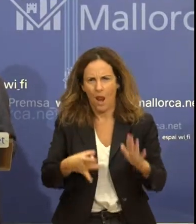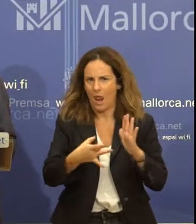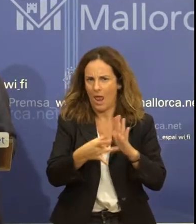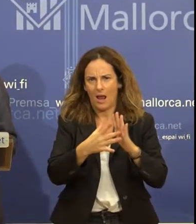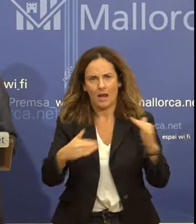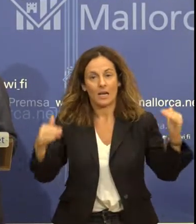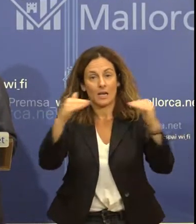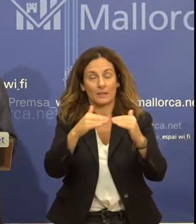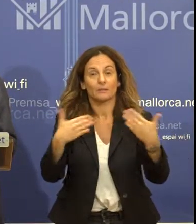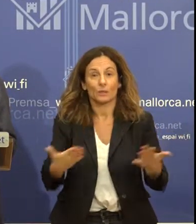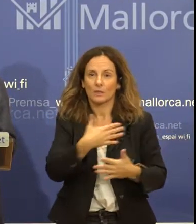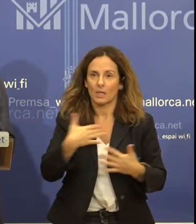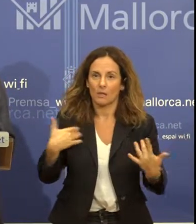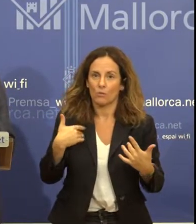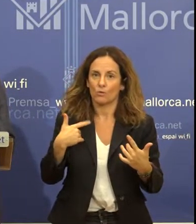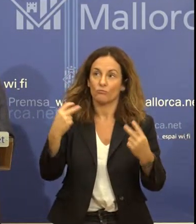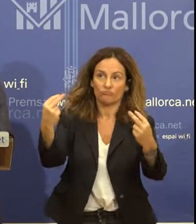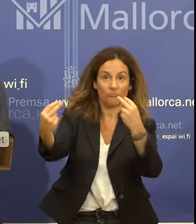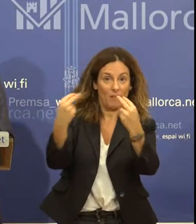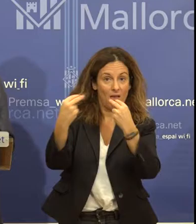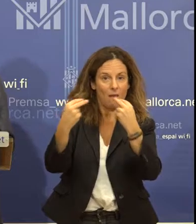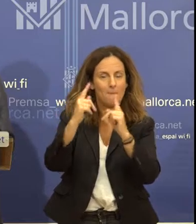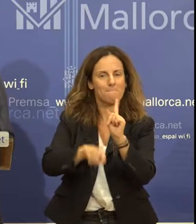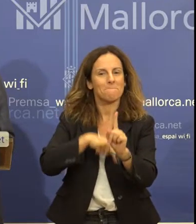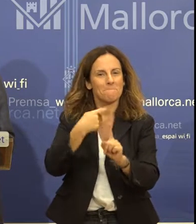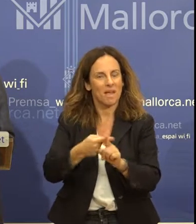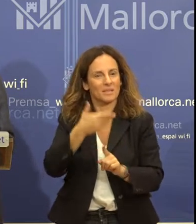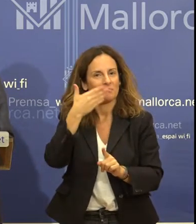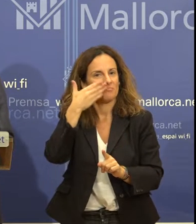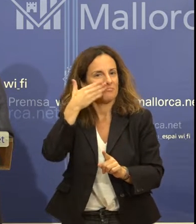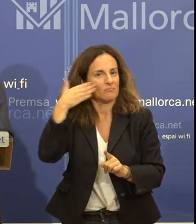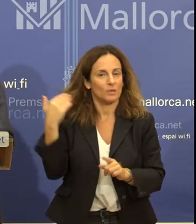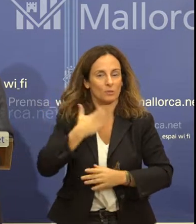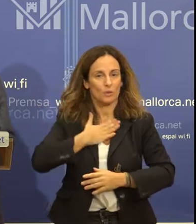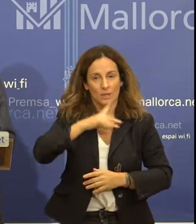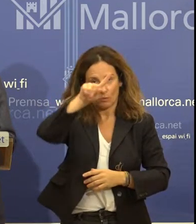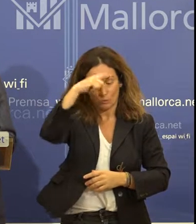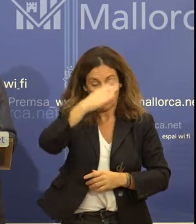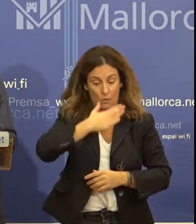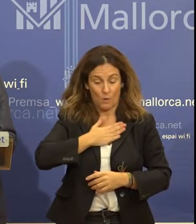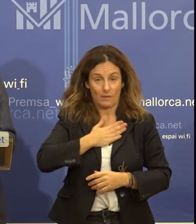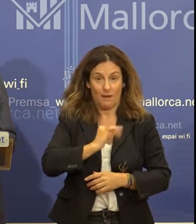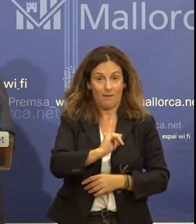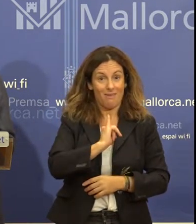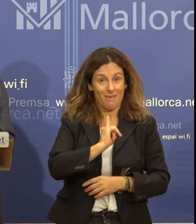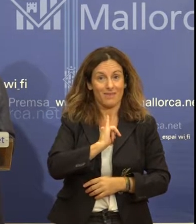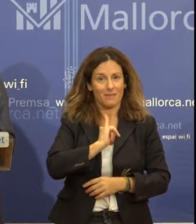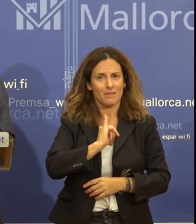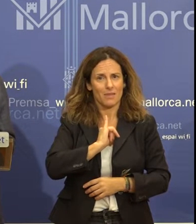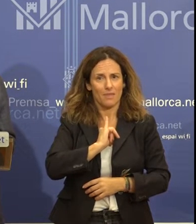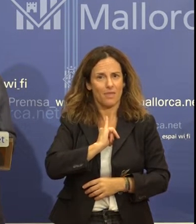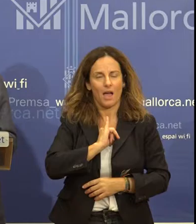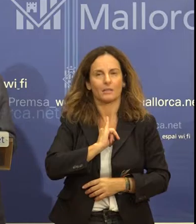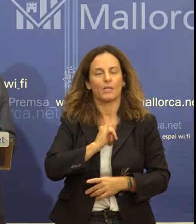visible, volem prestigiar sa nostra cultura i sa nostra identitat com a element diferenciador